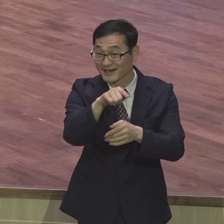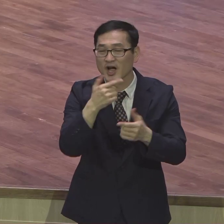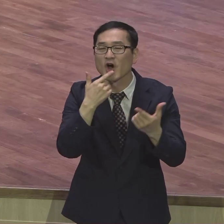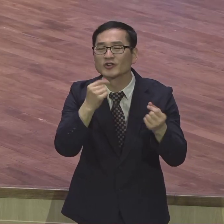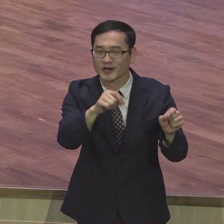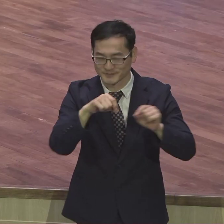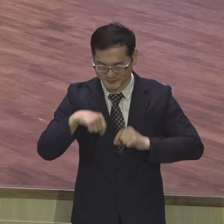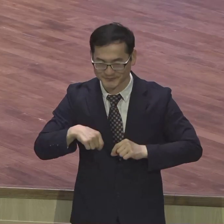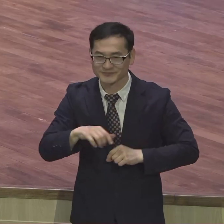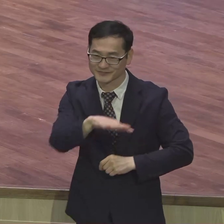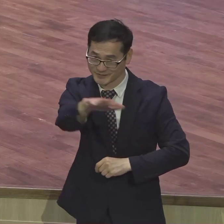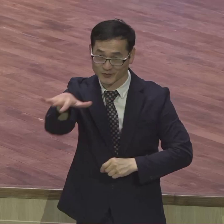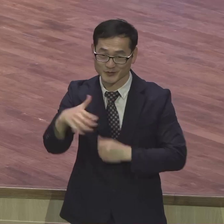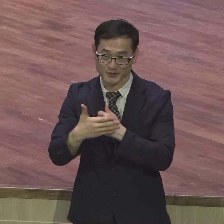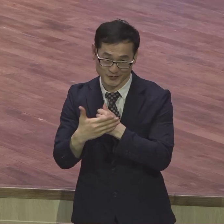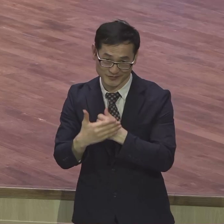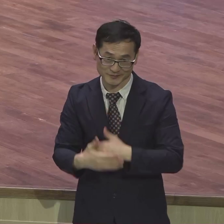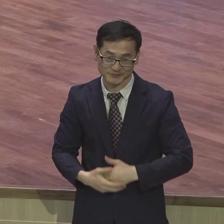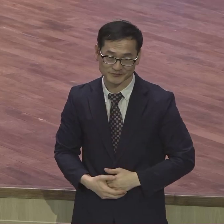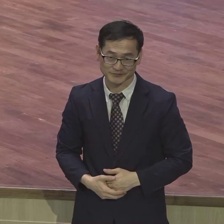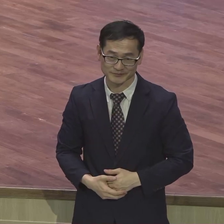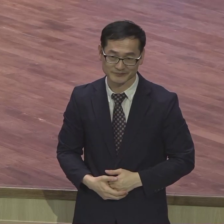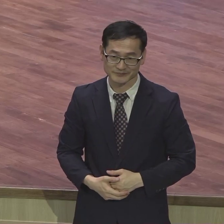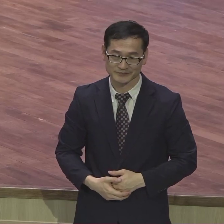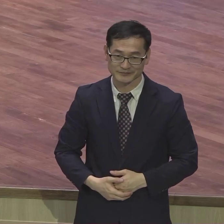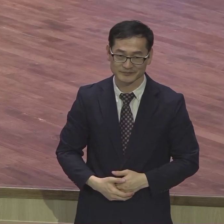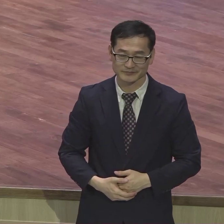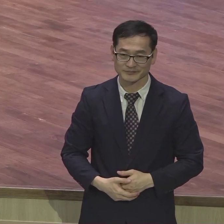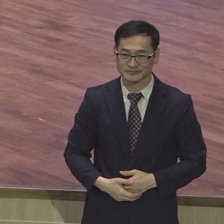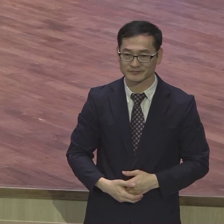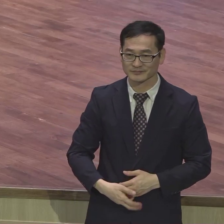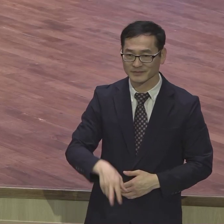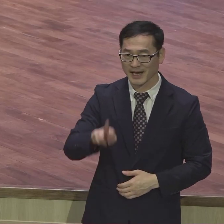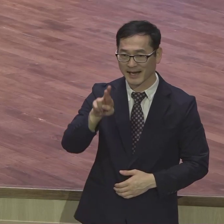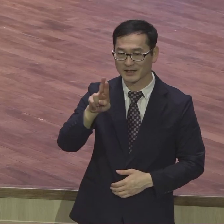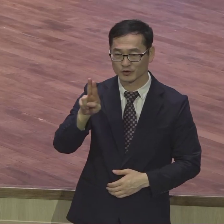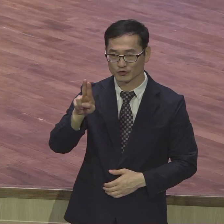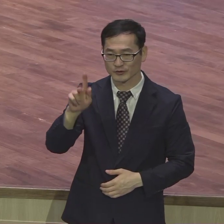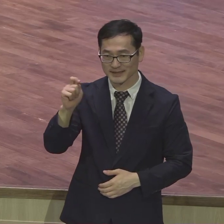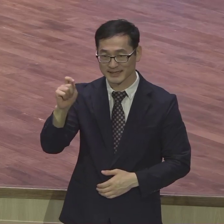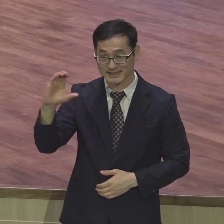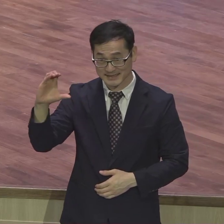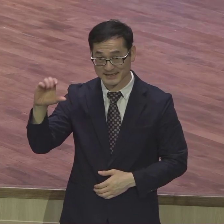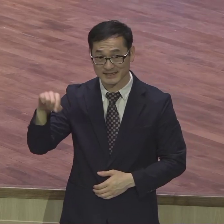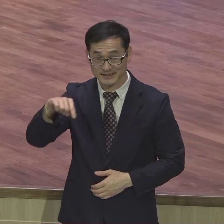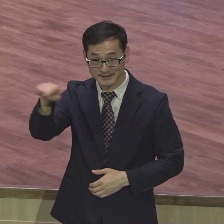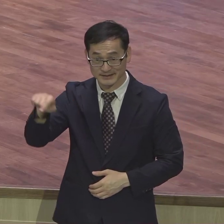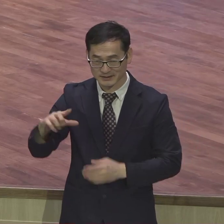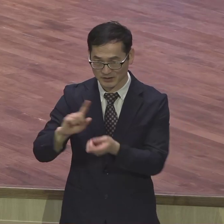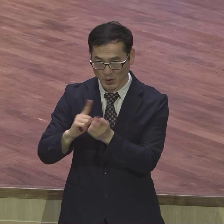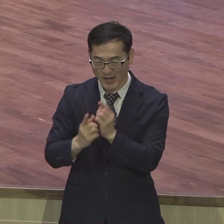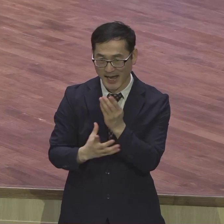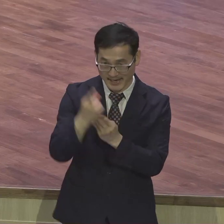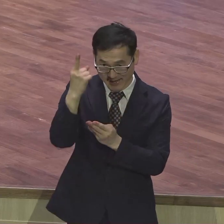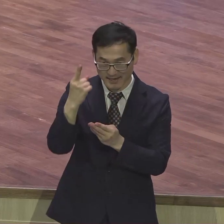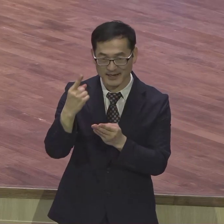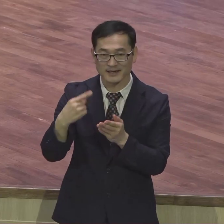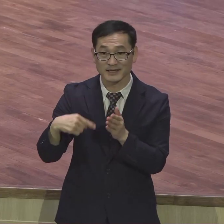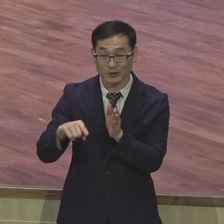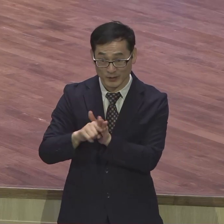아르투시가 랩런트 유니티 트레이닝 센터입니다 서로가 유니티 하나 돼야 된다 하나 되어서